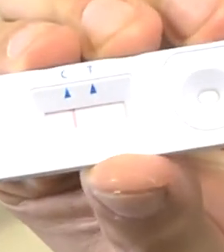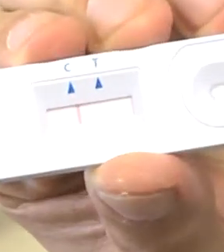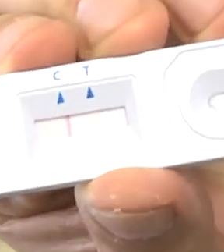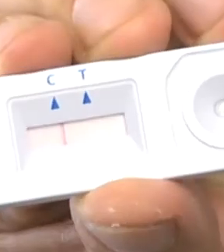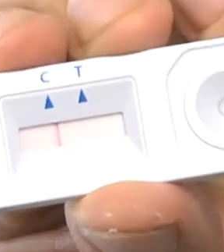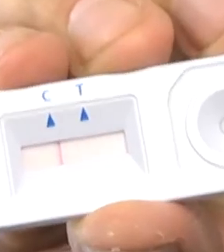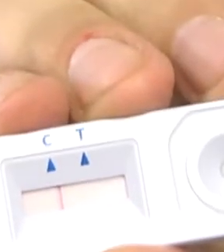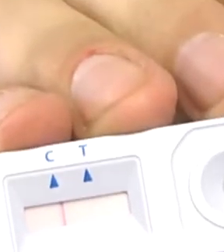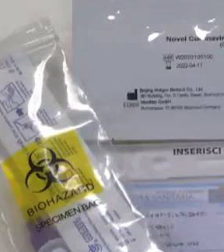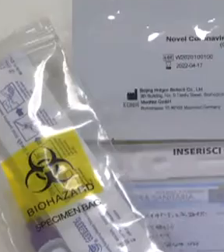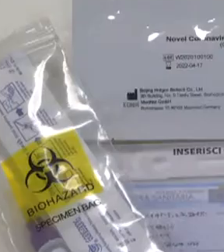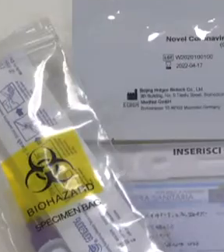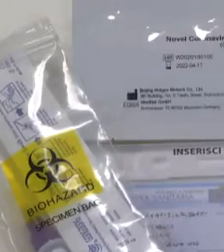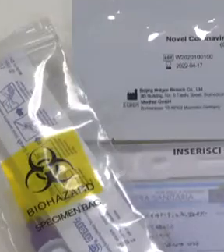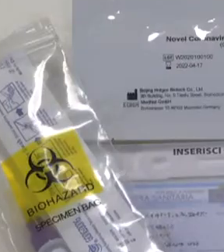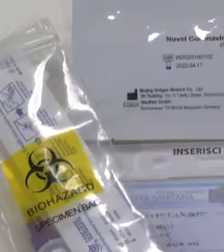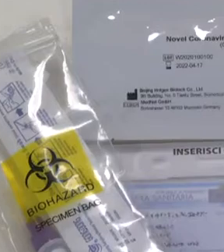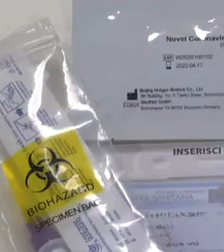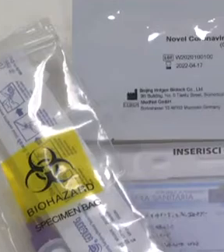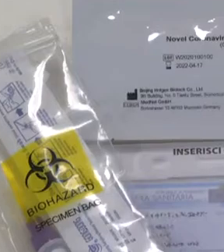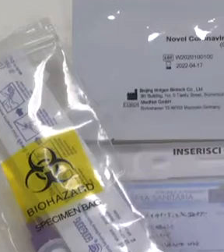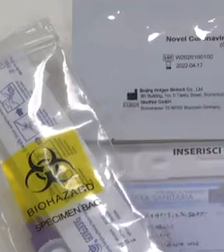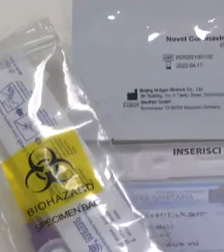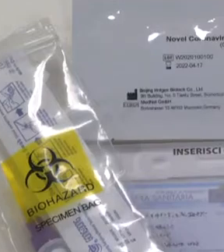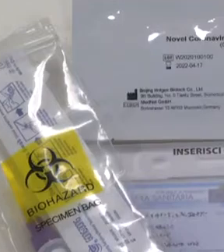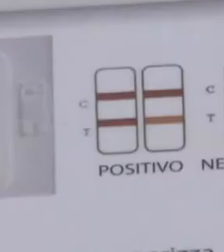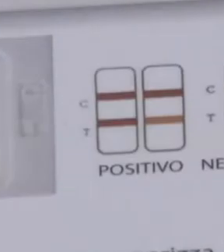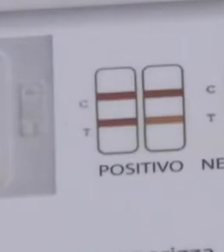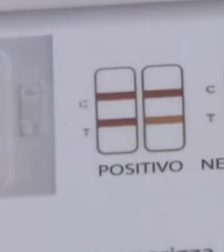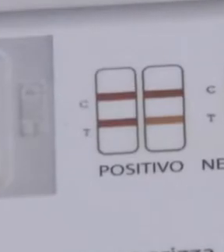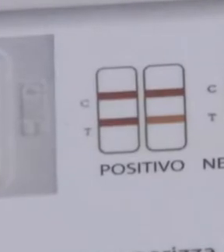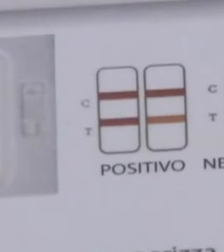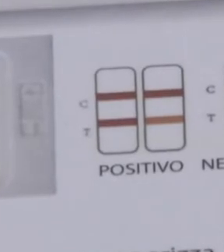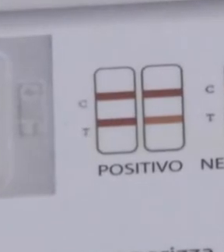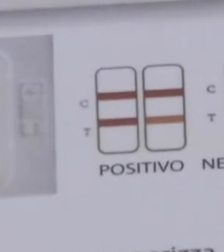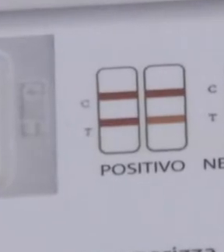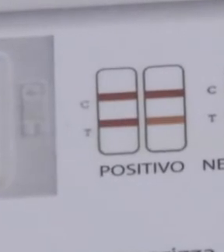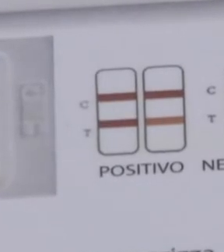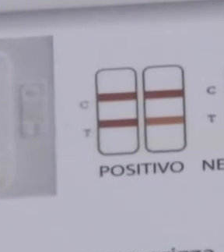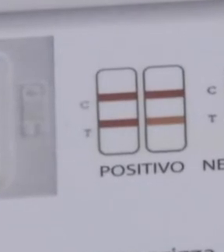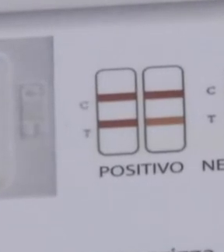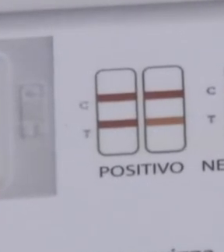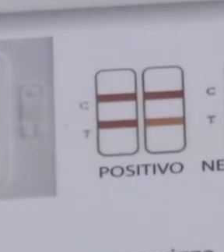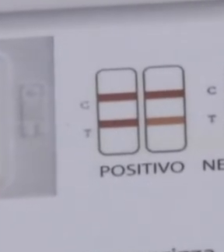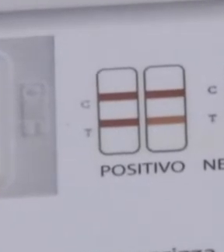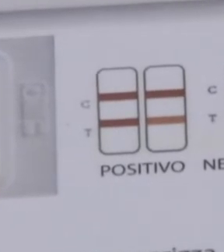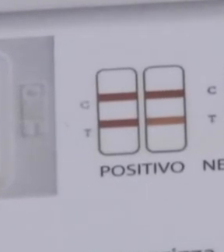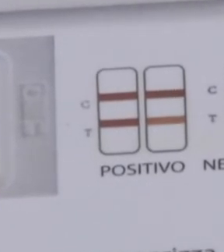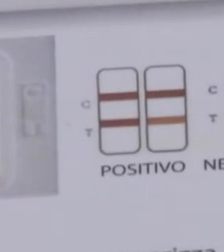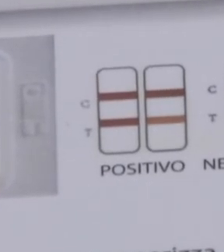visto il coinvolgimento di Trento, Bolzano, del Friuli Venezia Giulia e l'Emilia Romagna. Per testare in più centri questo Fai da te.